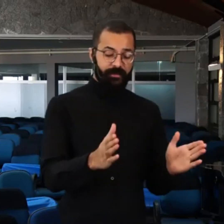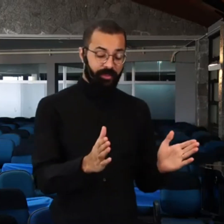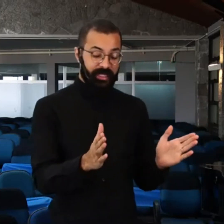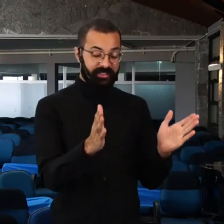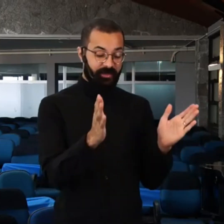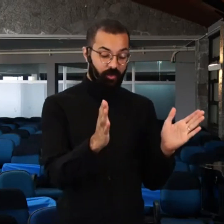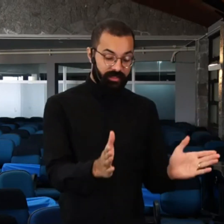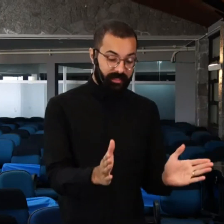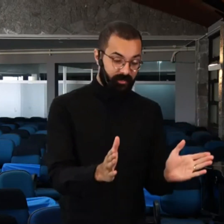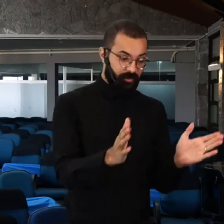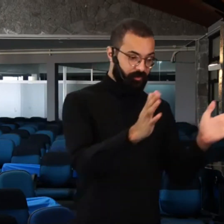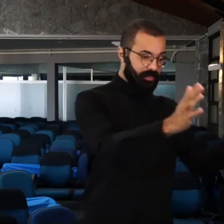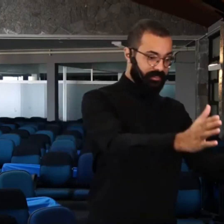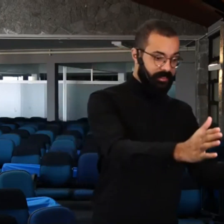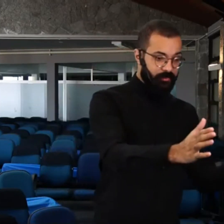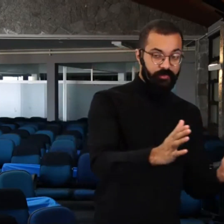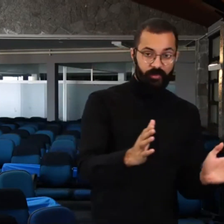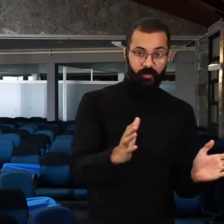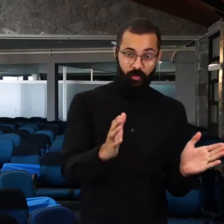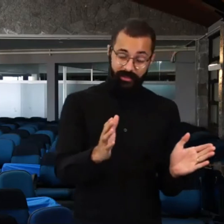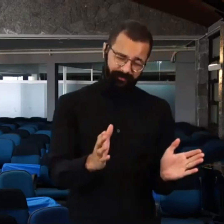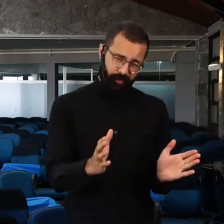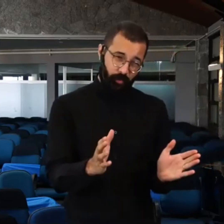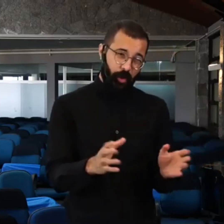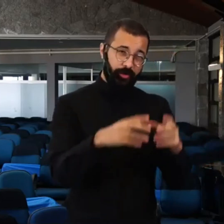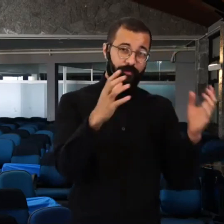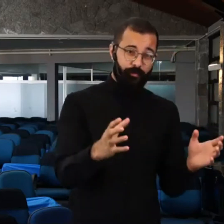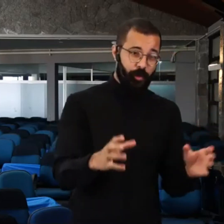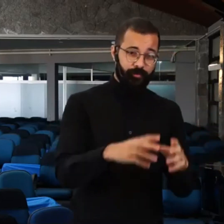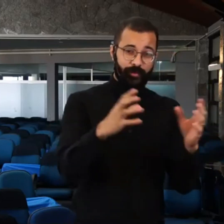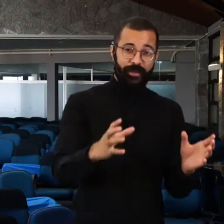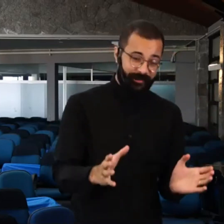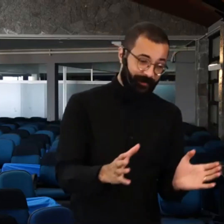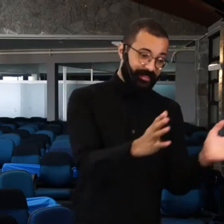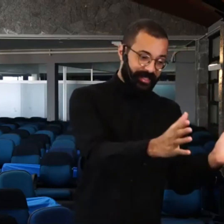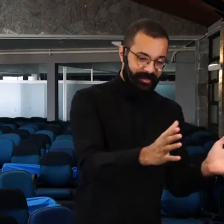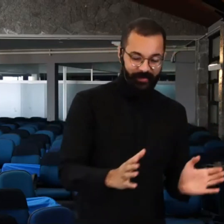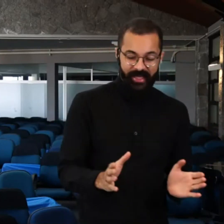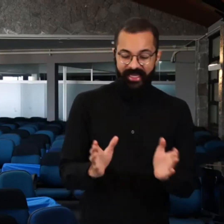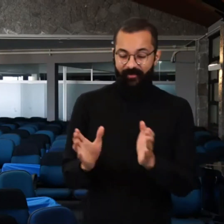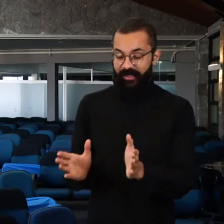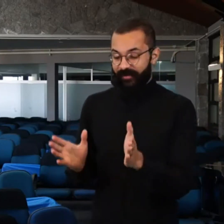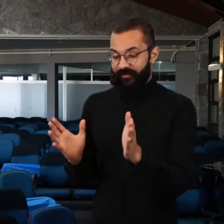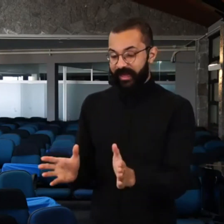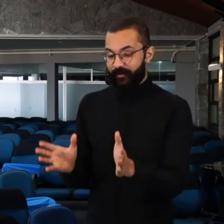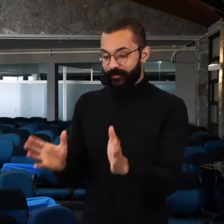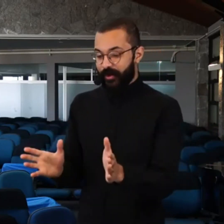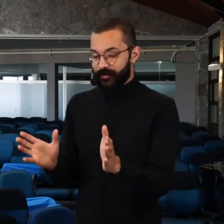abordagem contra os fariseus, contra o modus operandi farisaico. E agora ele vai falar contra o modus